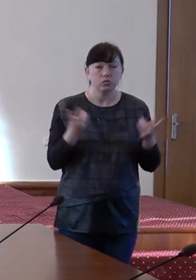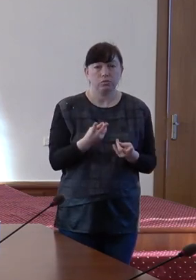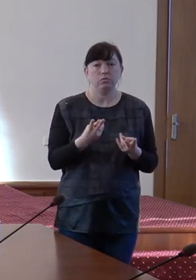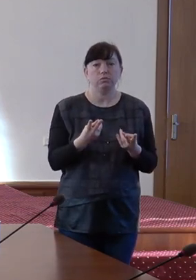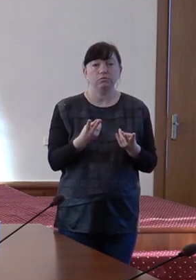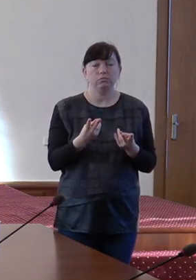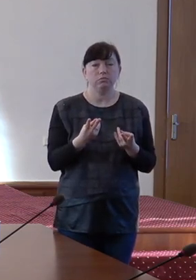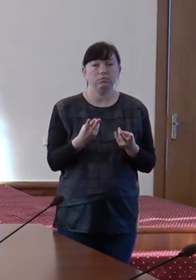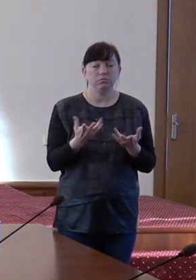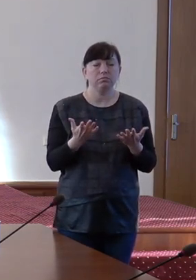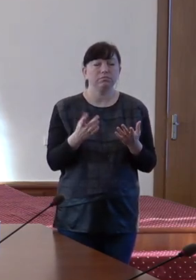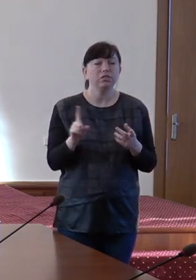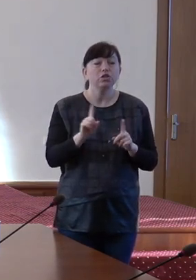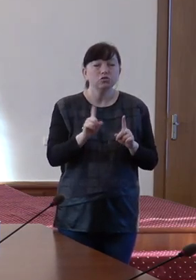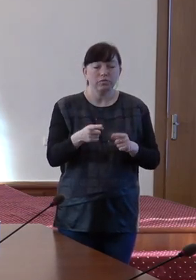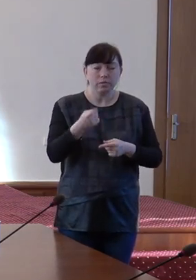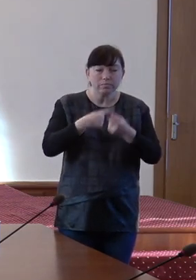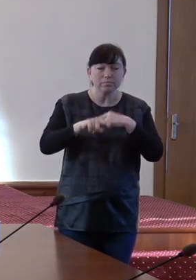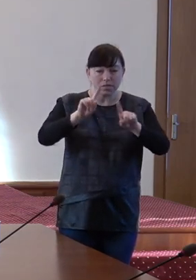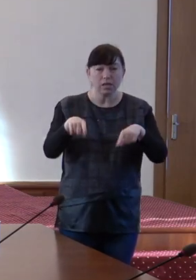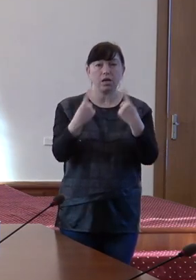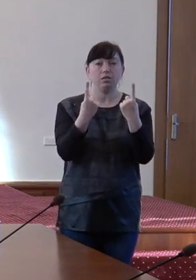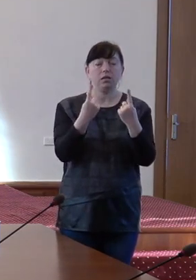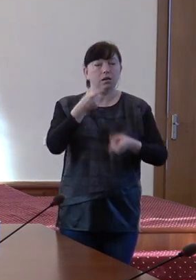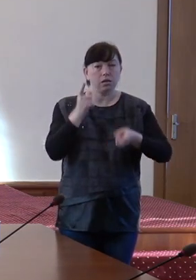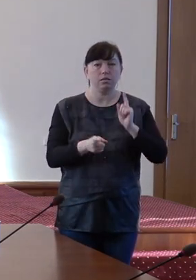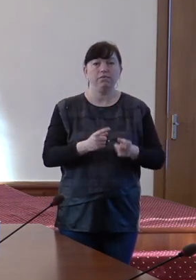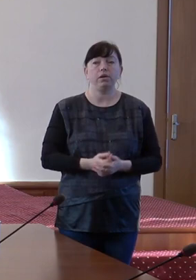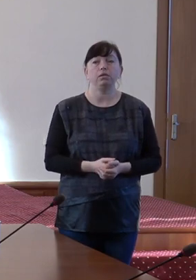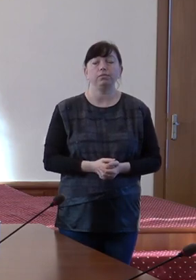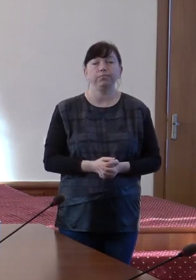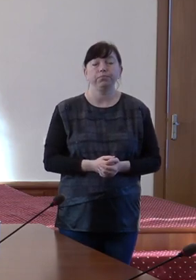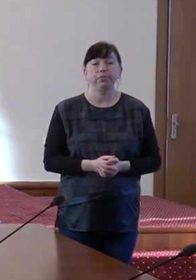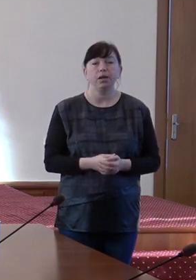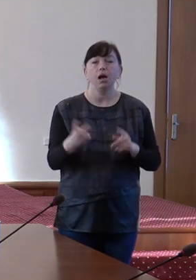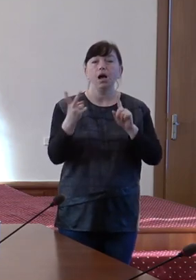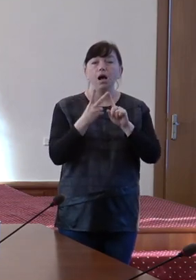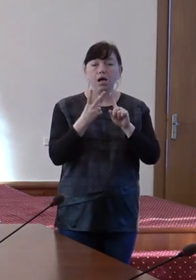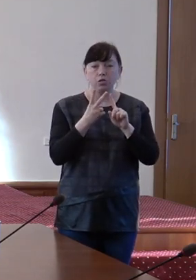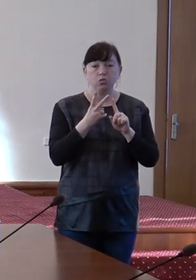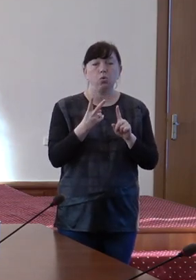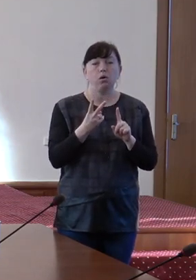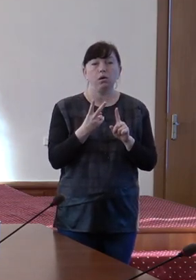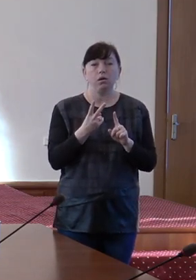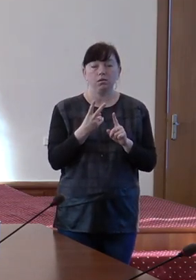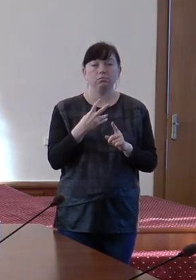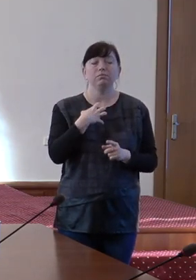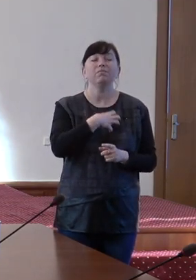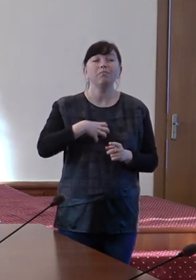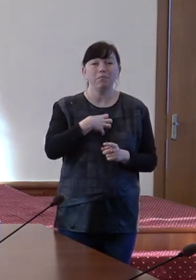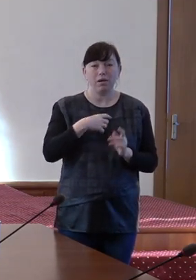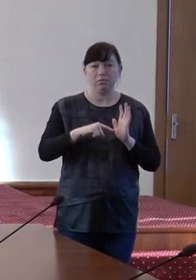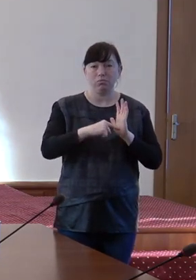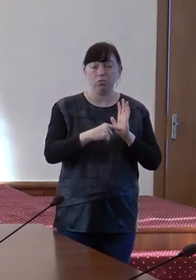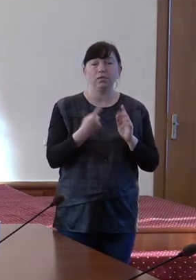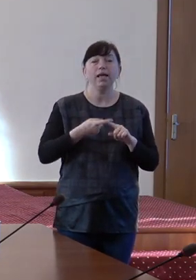de un restart adevărat. În a doua parte importantă în acest